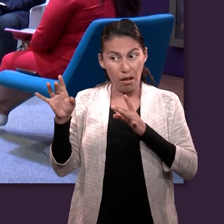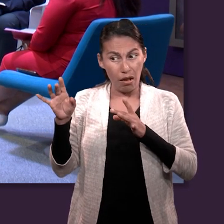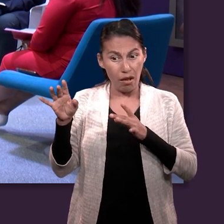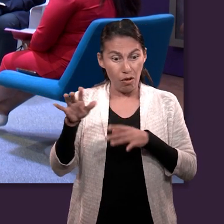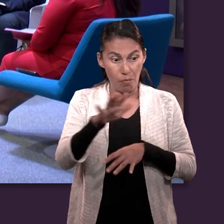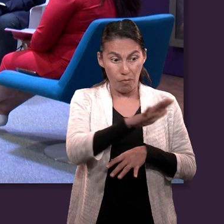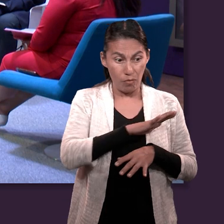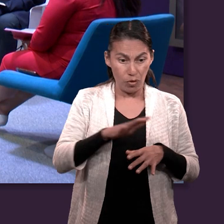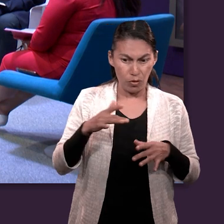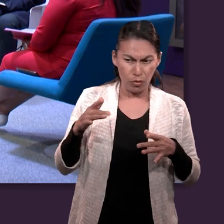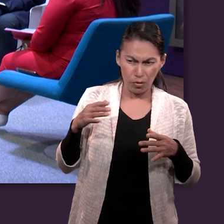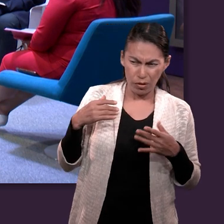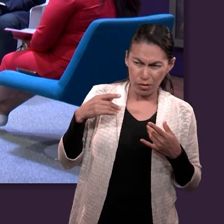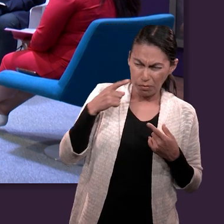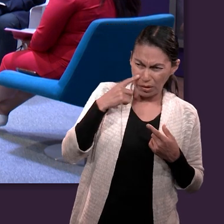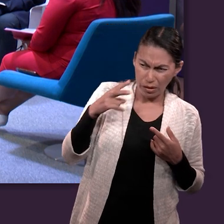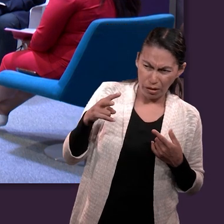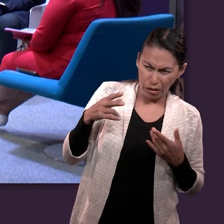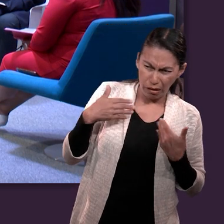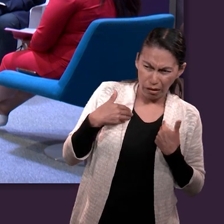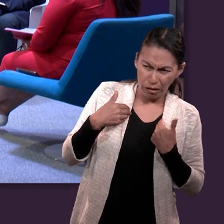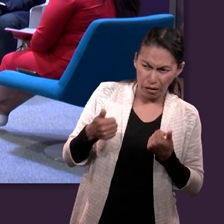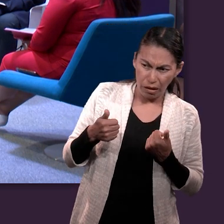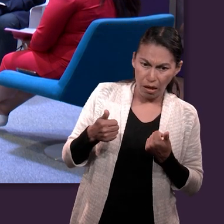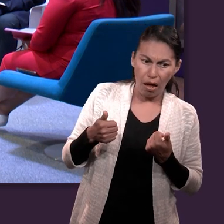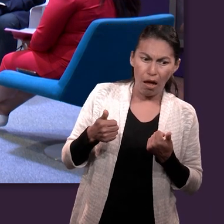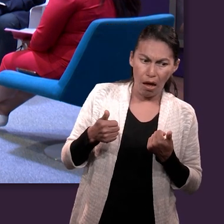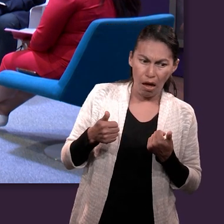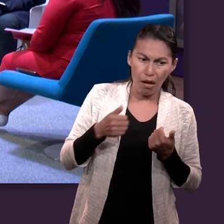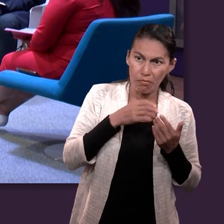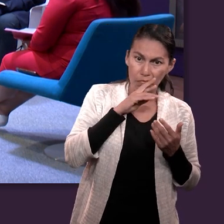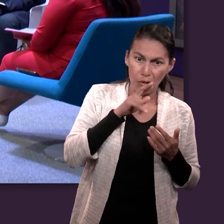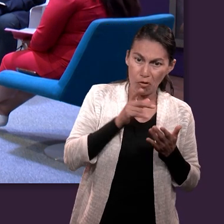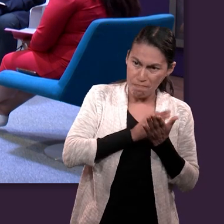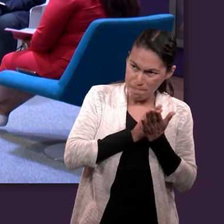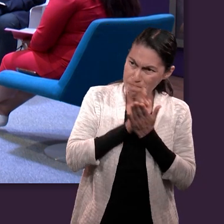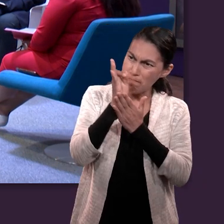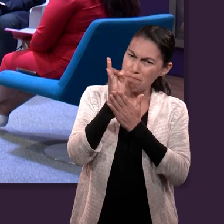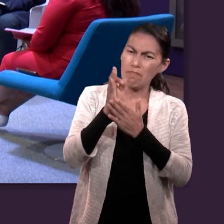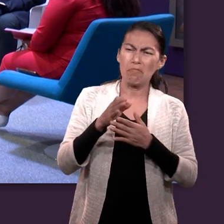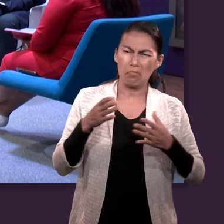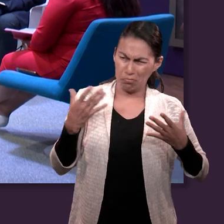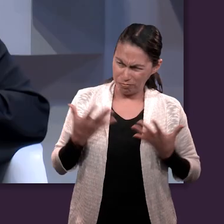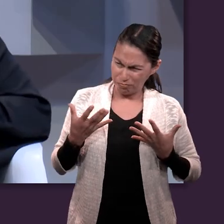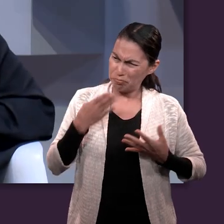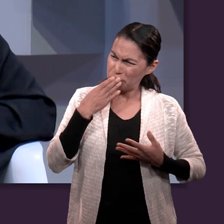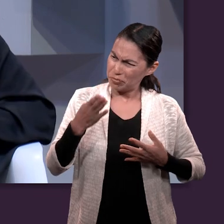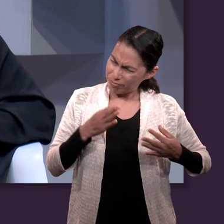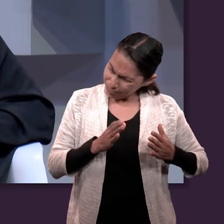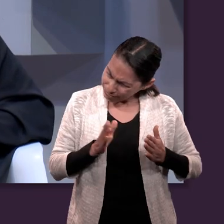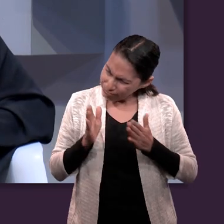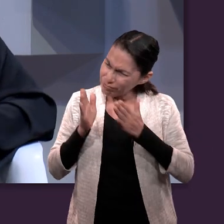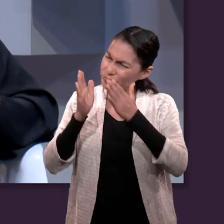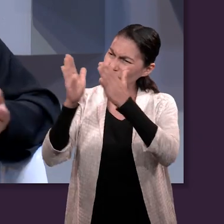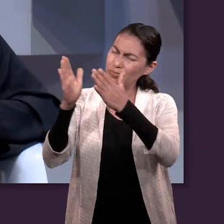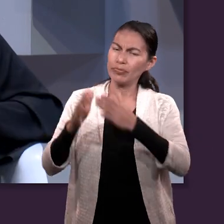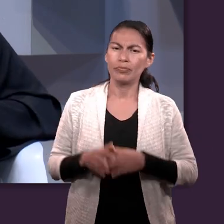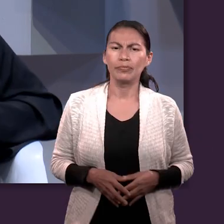y tomara el camino. Así es. Dios utiliza algunas circunstancias de otras personas